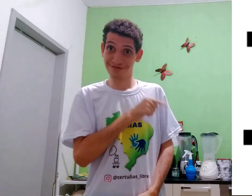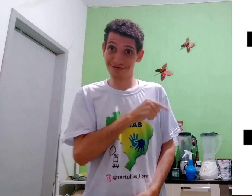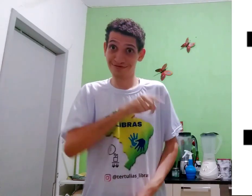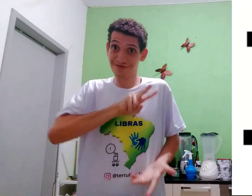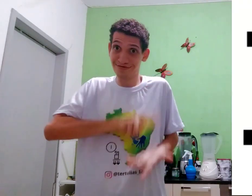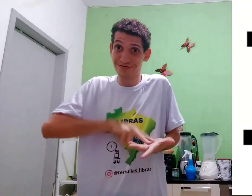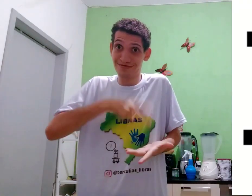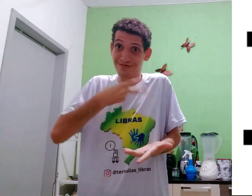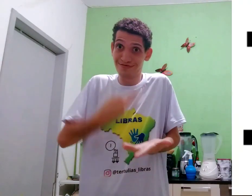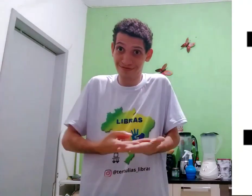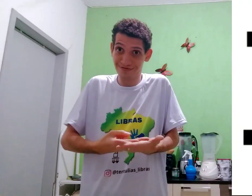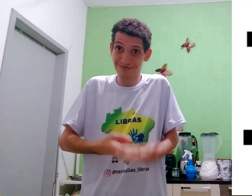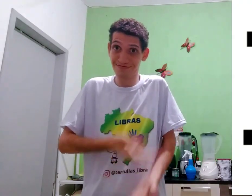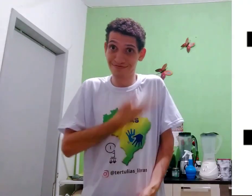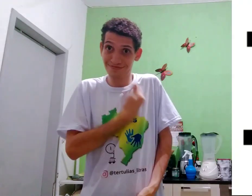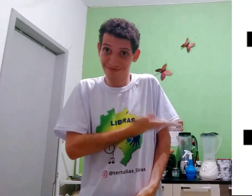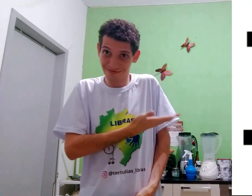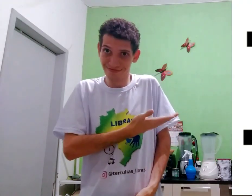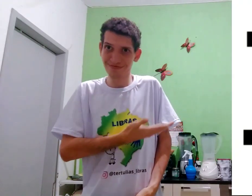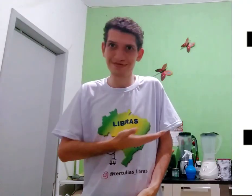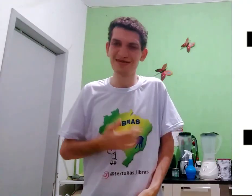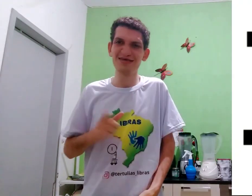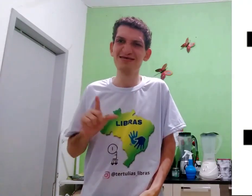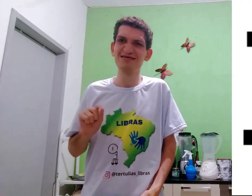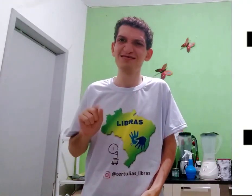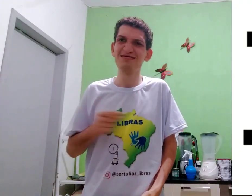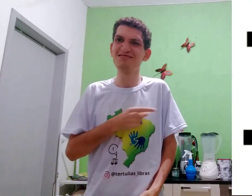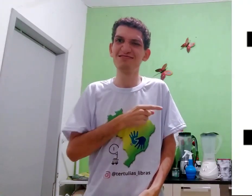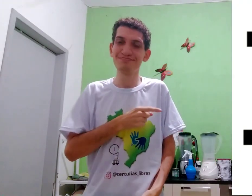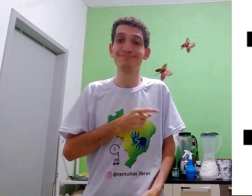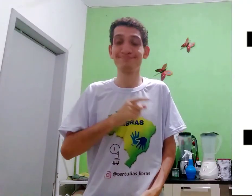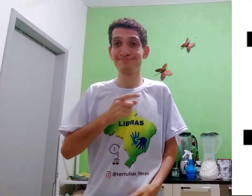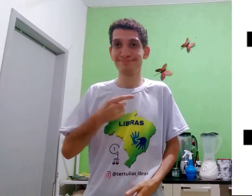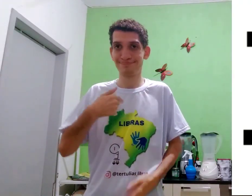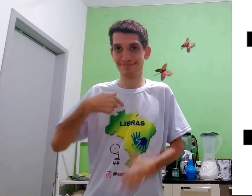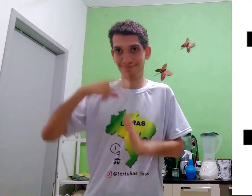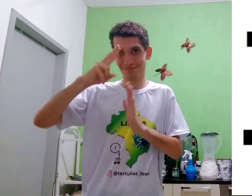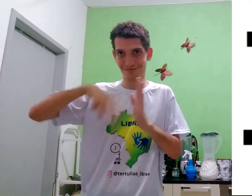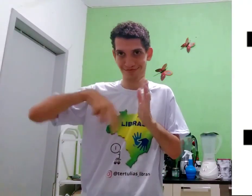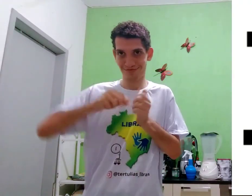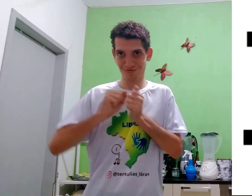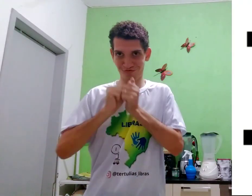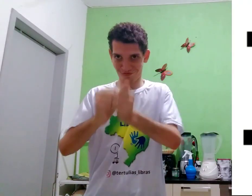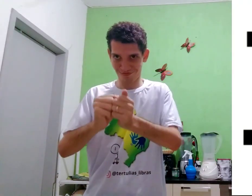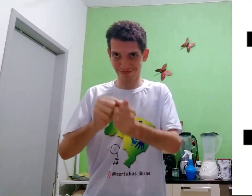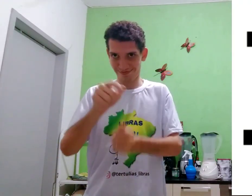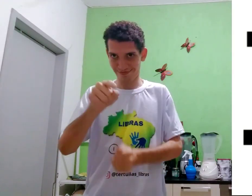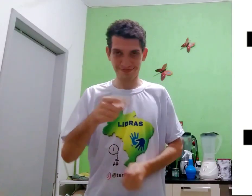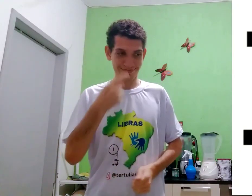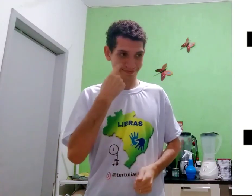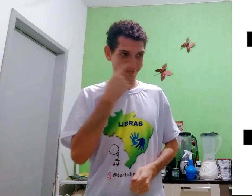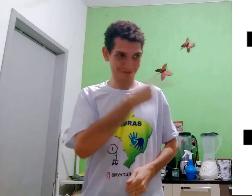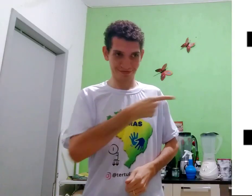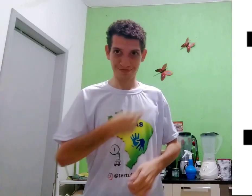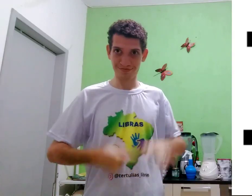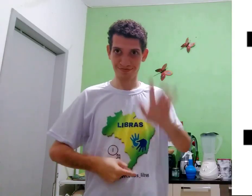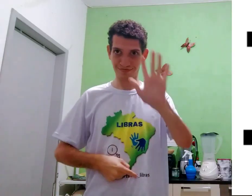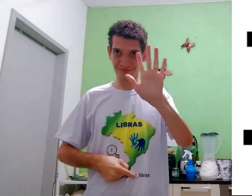aqui ao lado, isso é tradução, isso daqui, isso que é? Ah, ali, junto com você,